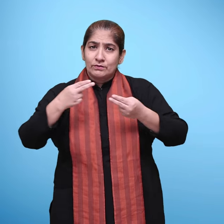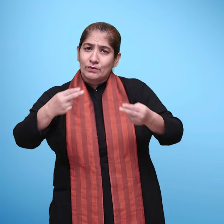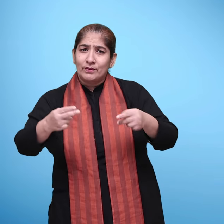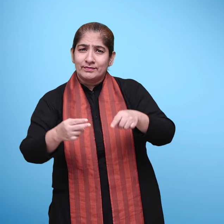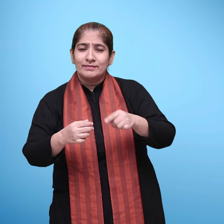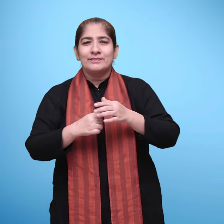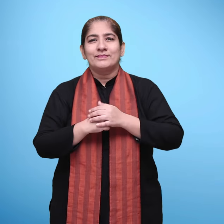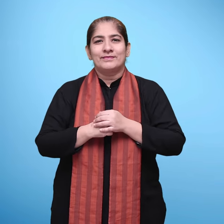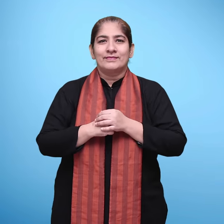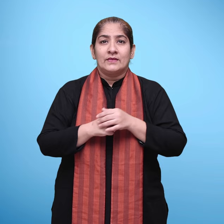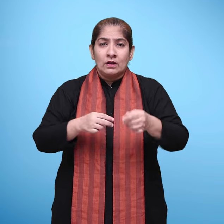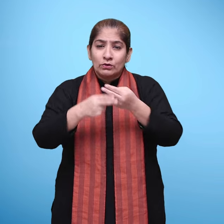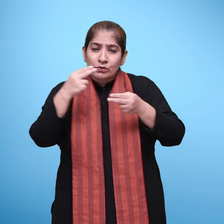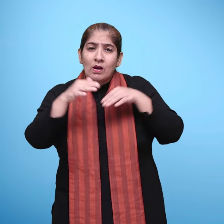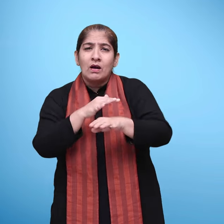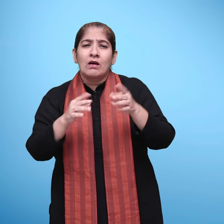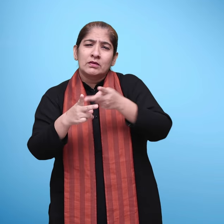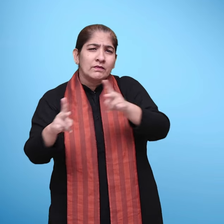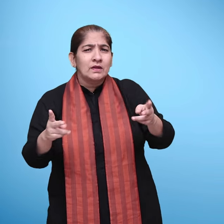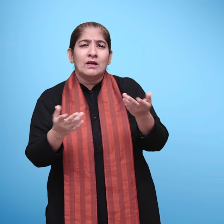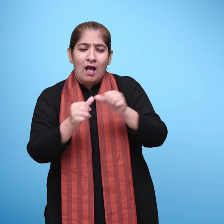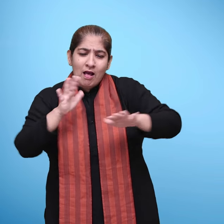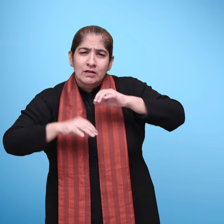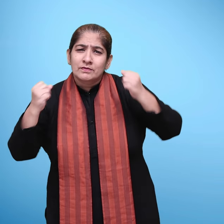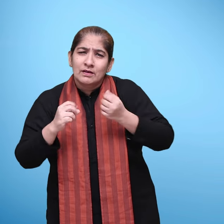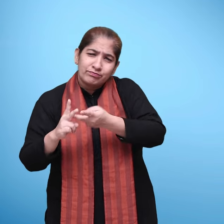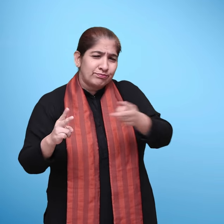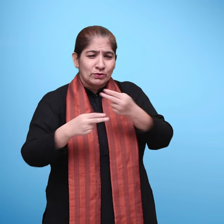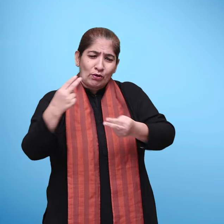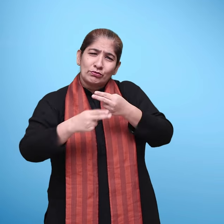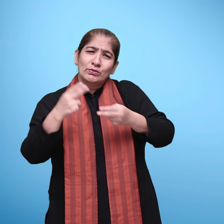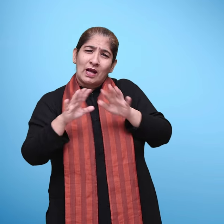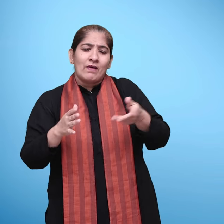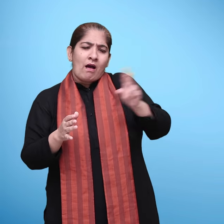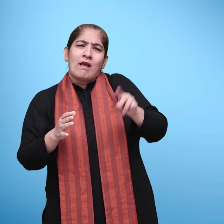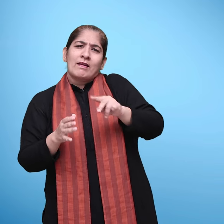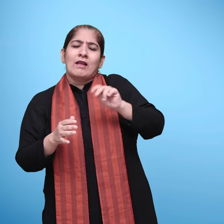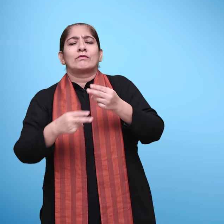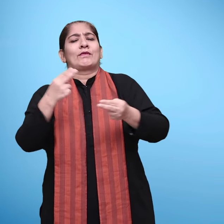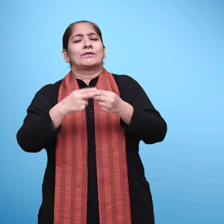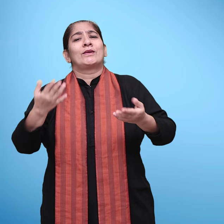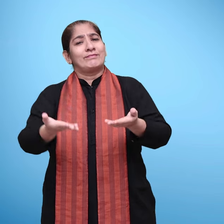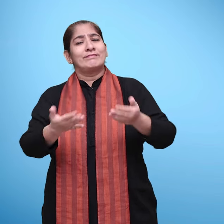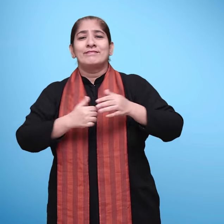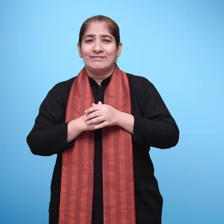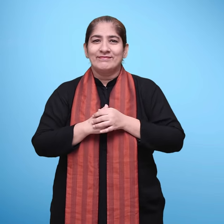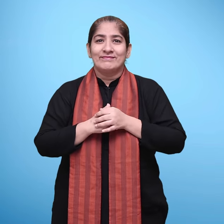सुने कहानी इसके अंतरगत दी गई कहानियों को शिक्षक बच्चों को एक से अधिक बार पढ़कर सुनाएं